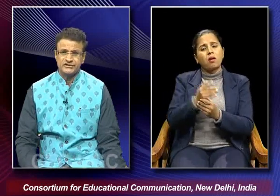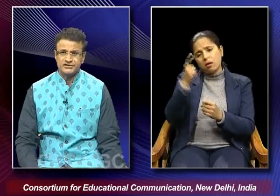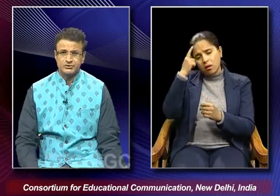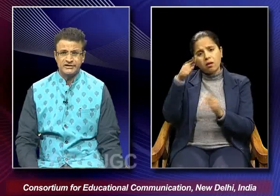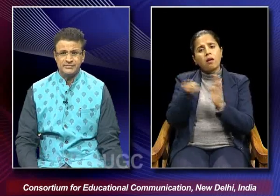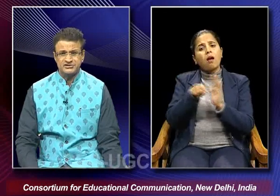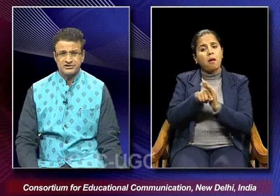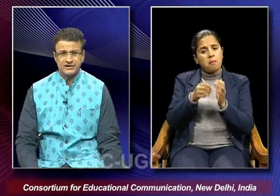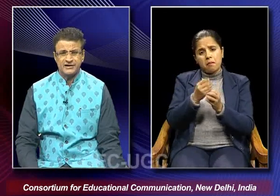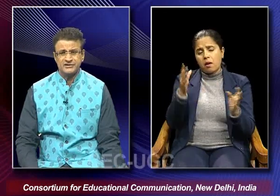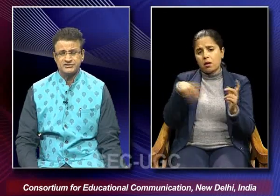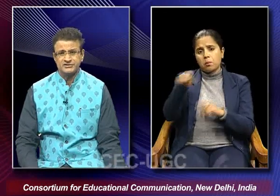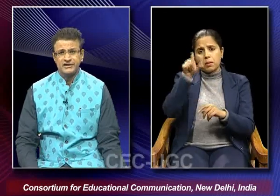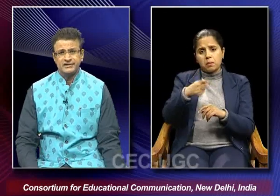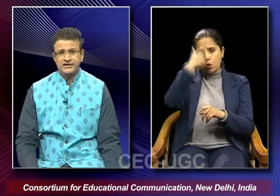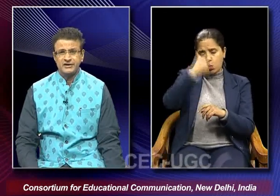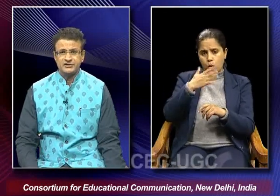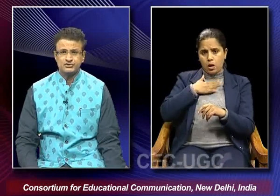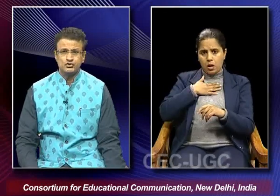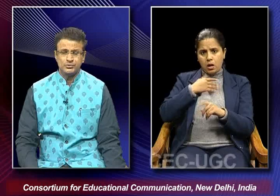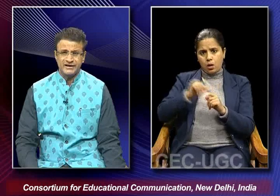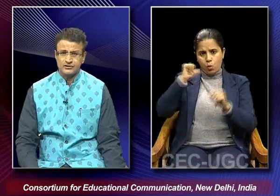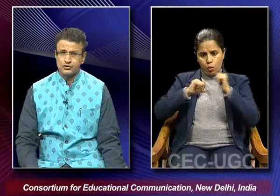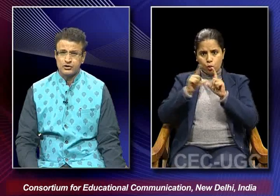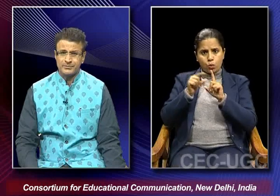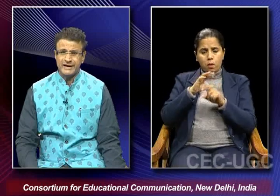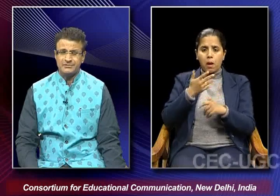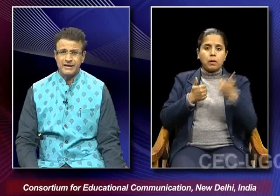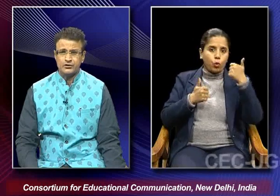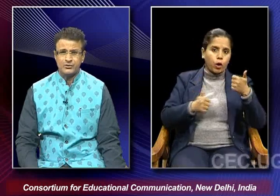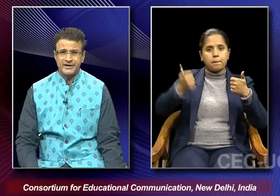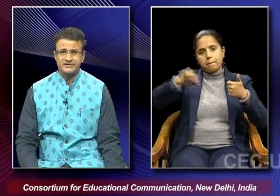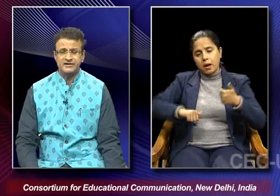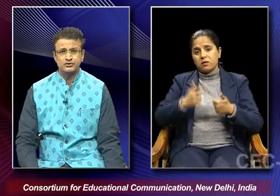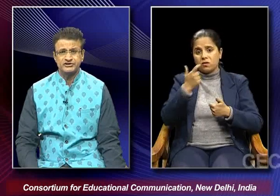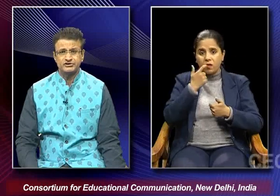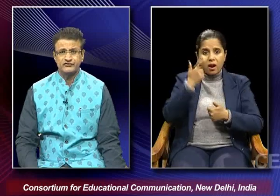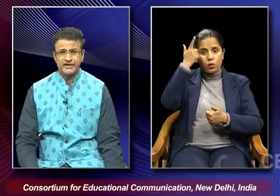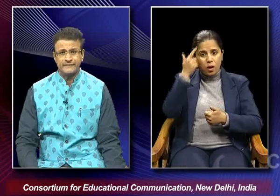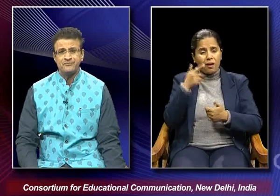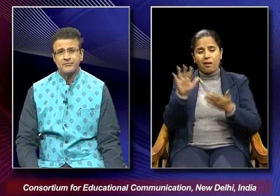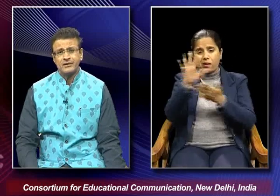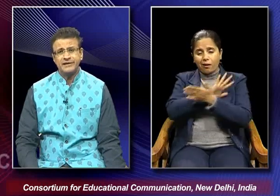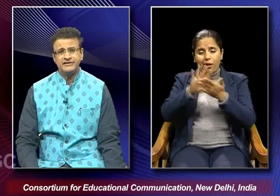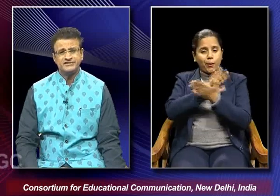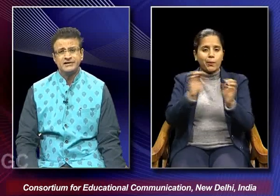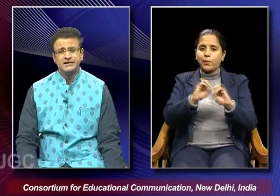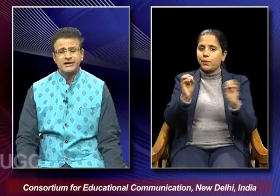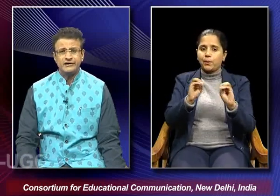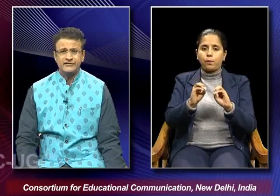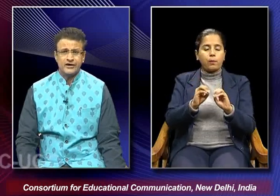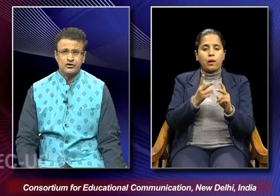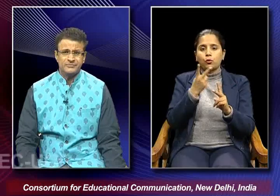shown as uni-dimensional characters they are shown to be either good or bad black or white there are no shades of gray and this